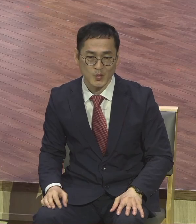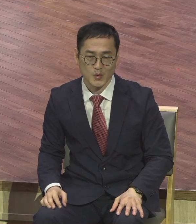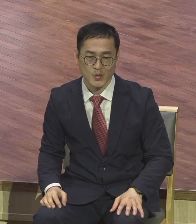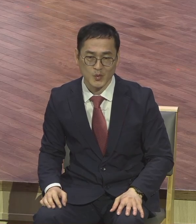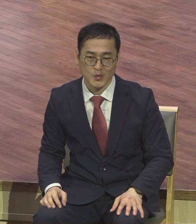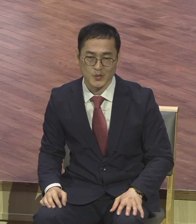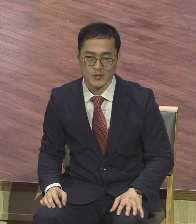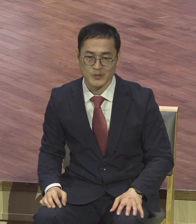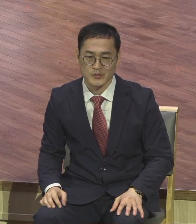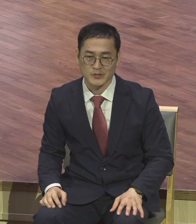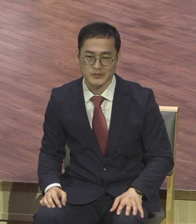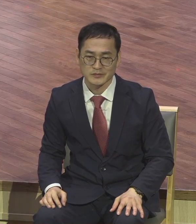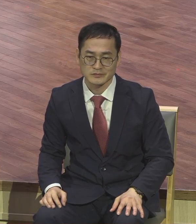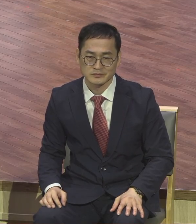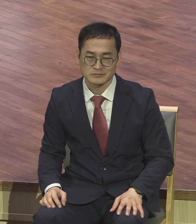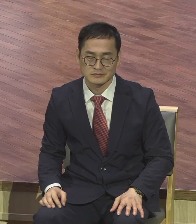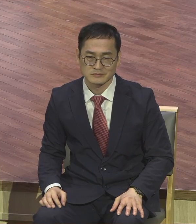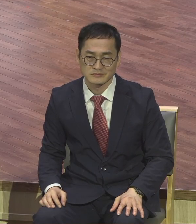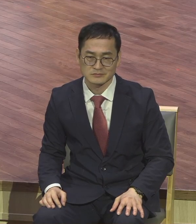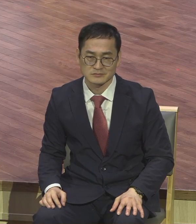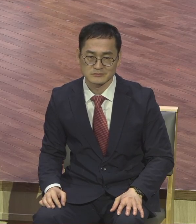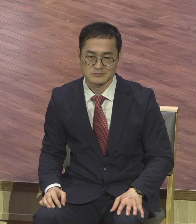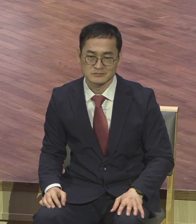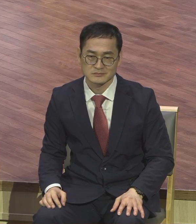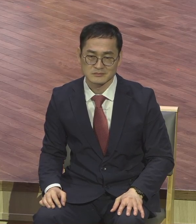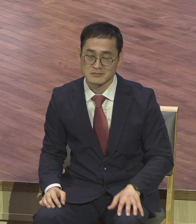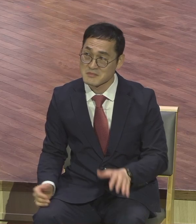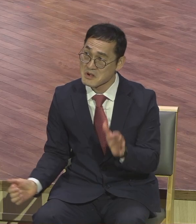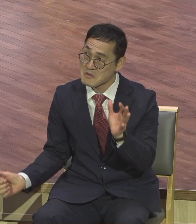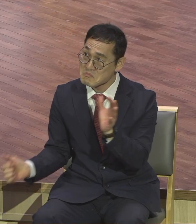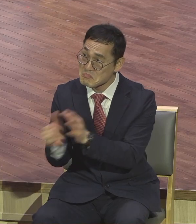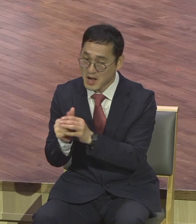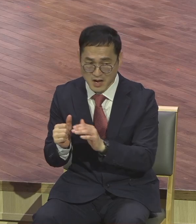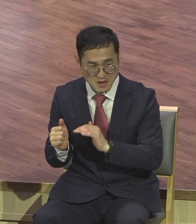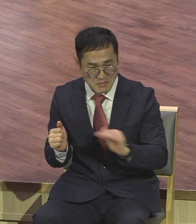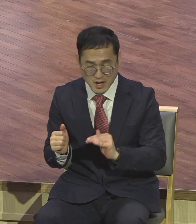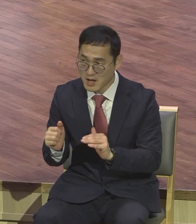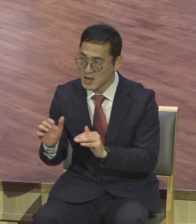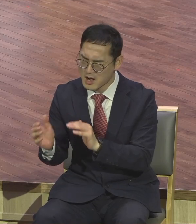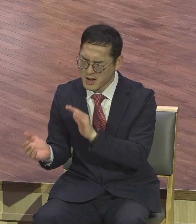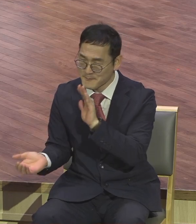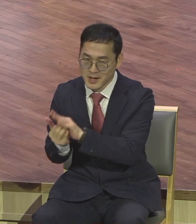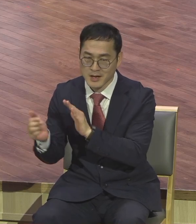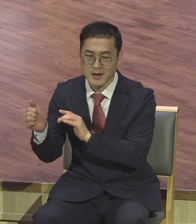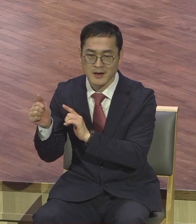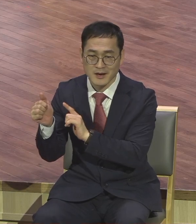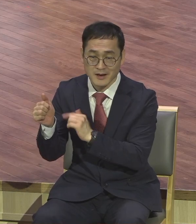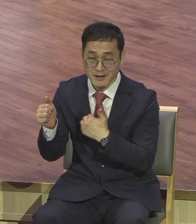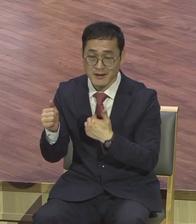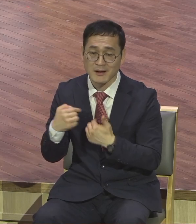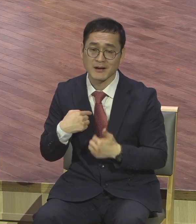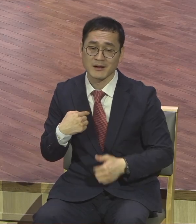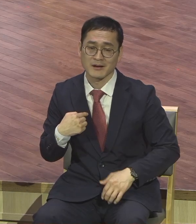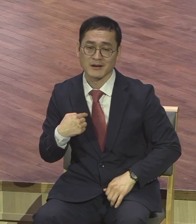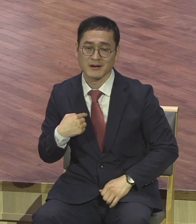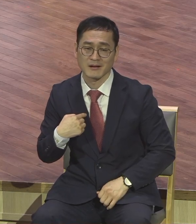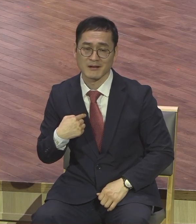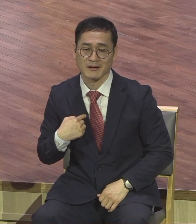가정과 여러분의 바뀌는 현장이 확 바뀌어집니다. 그게 제자지